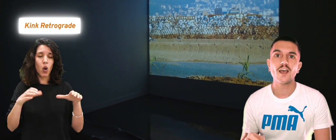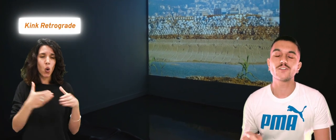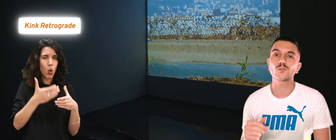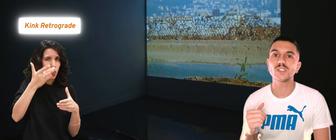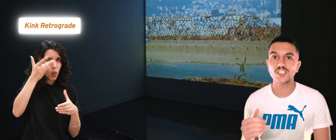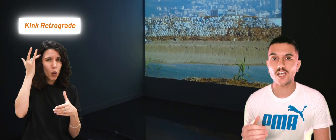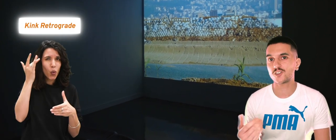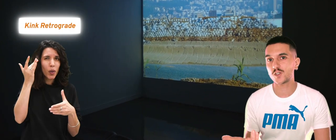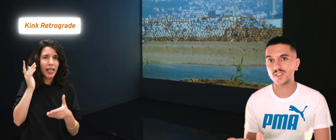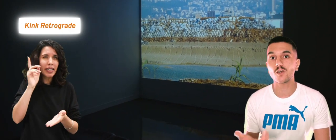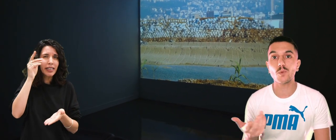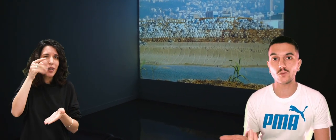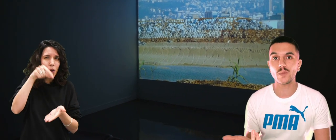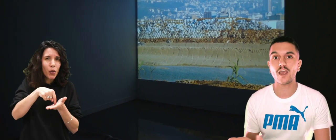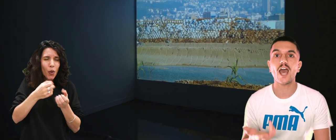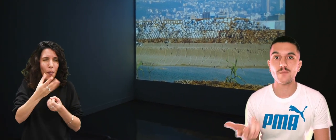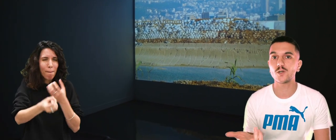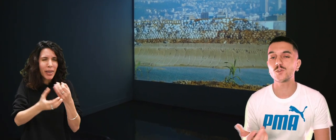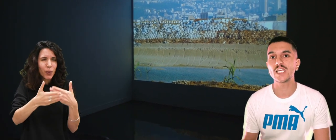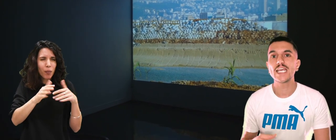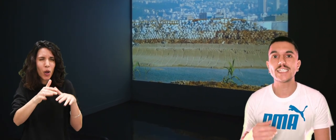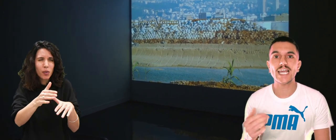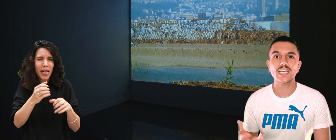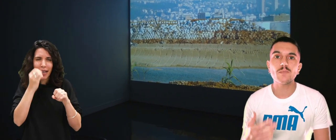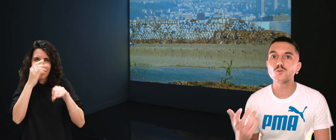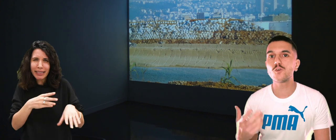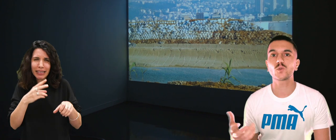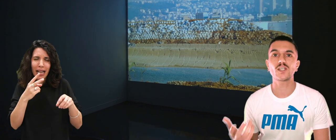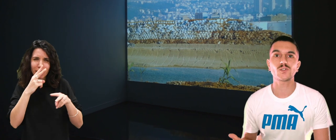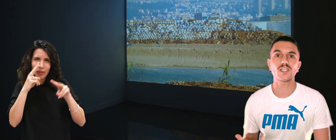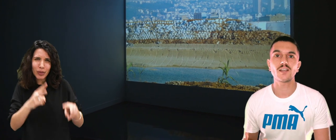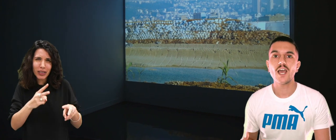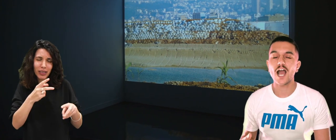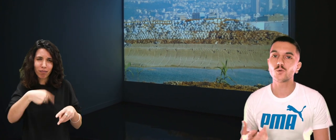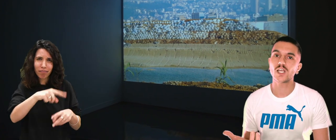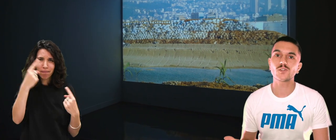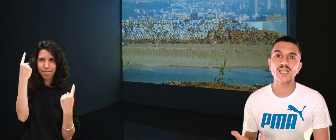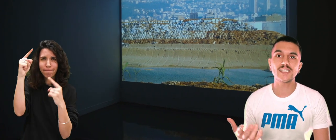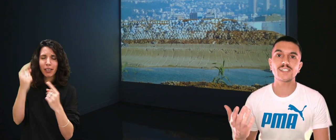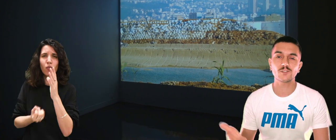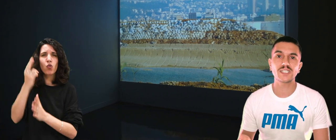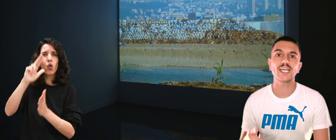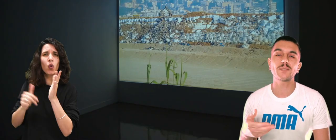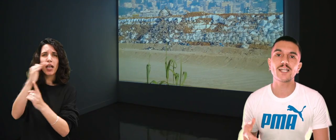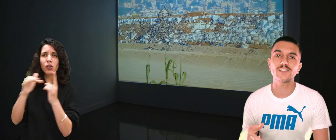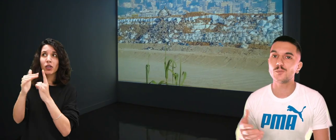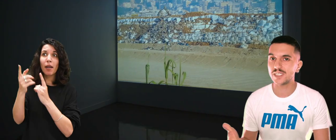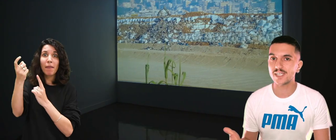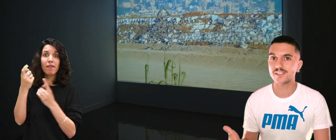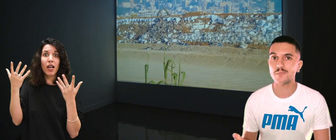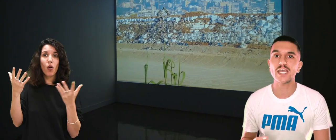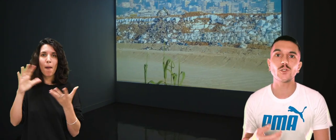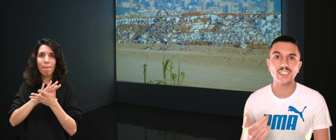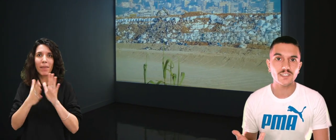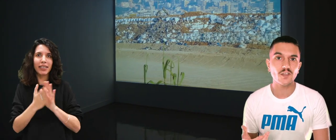queer, dans une décharge toxique en bord de mer à Beyrouth, qui réclame un nouveau contrat social. Un contrat social qui s'inspirerait des pratiques de